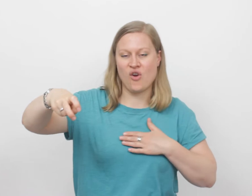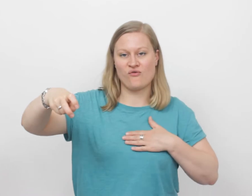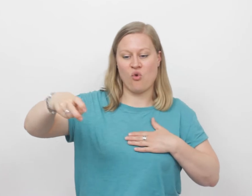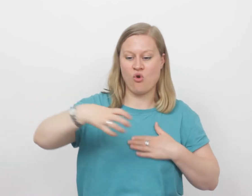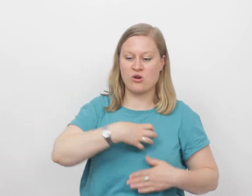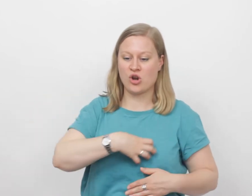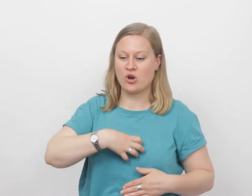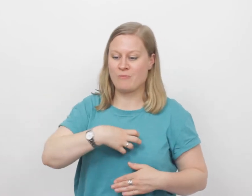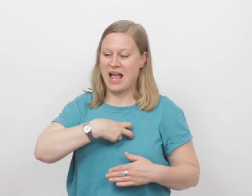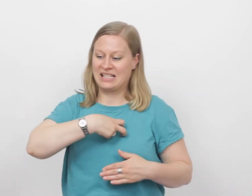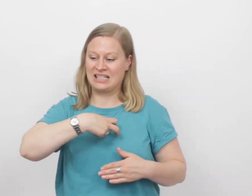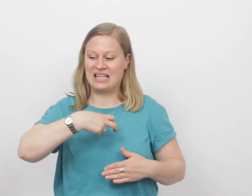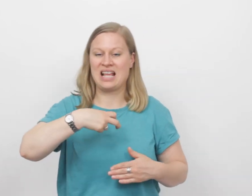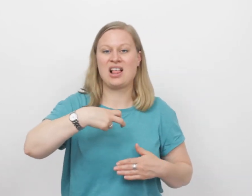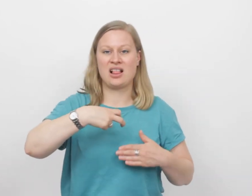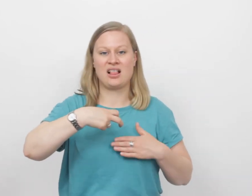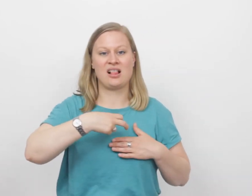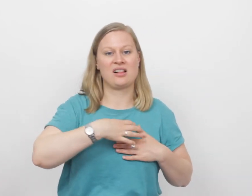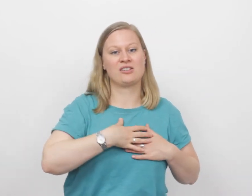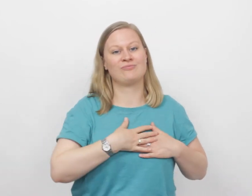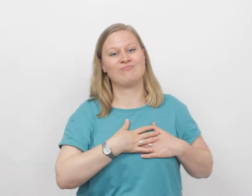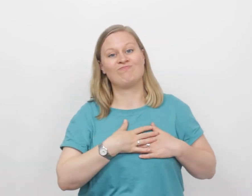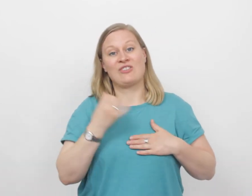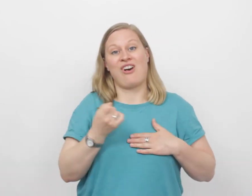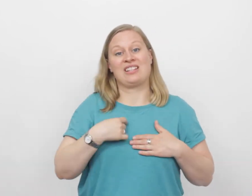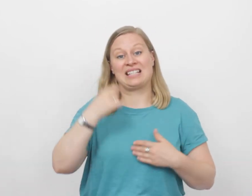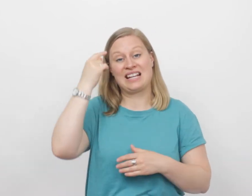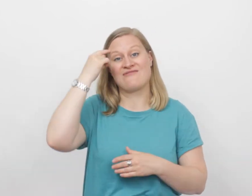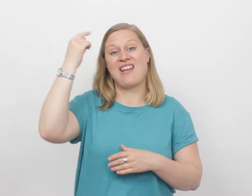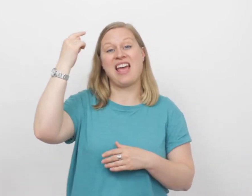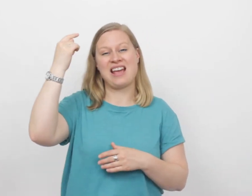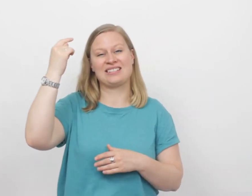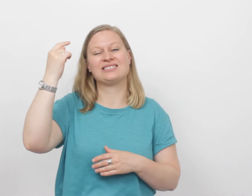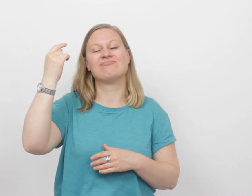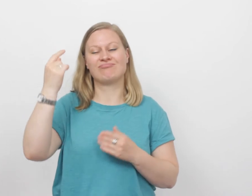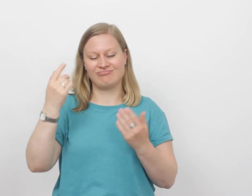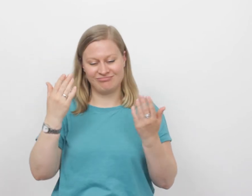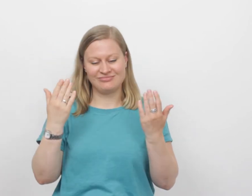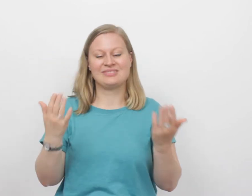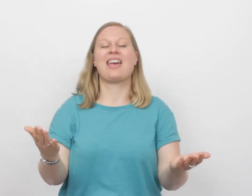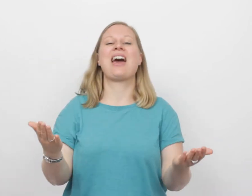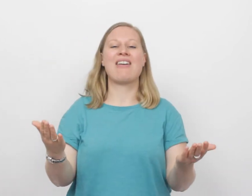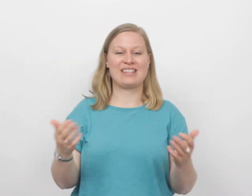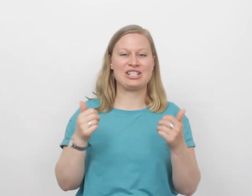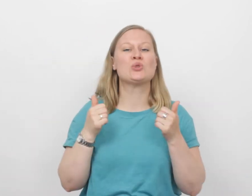voor mijn zin Want ik weet, het is